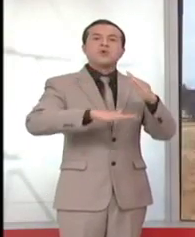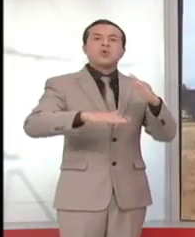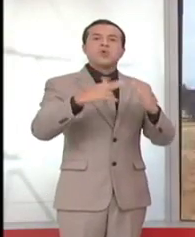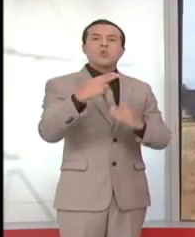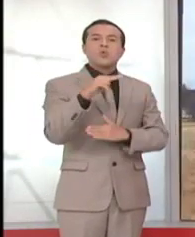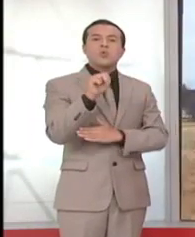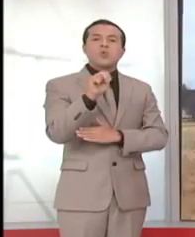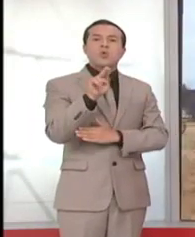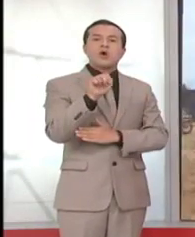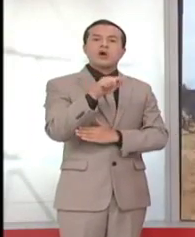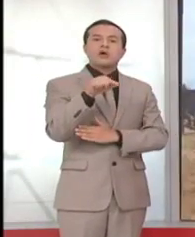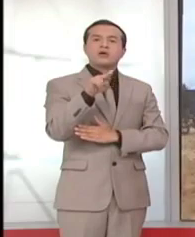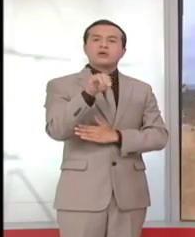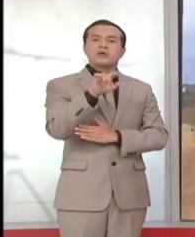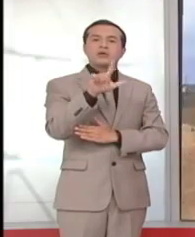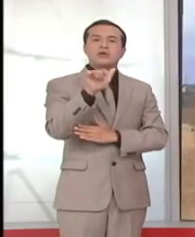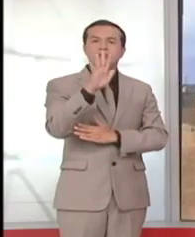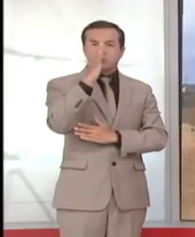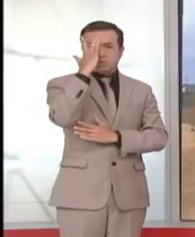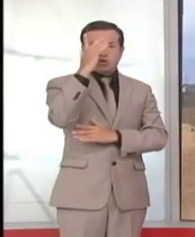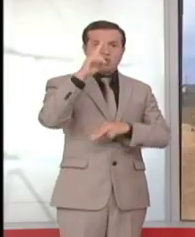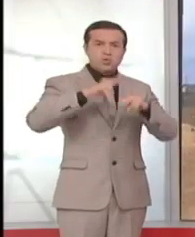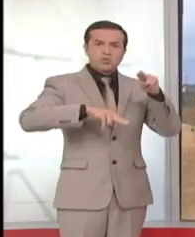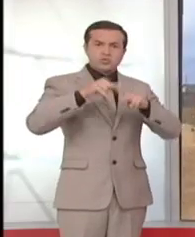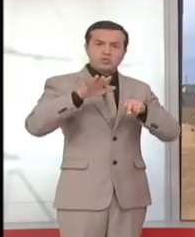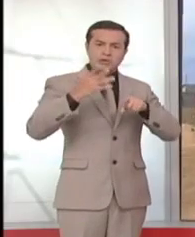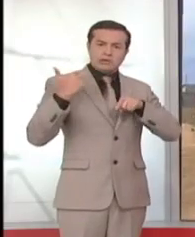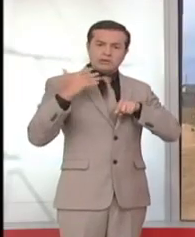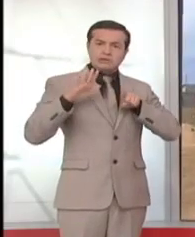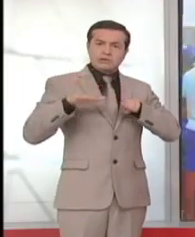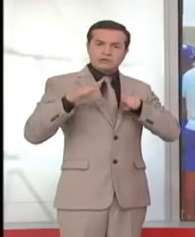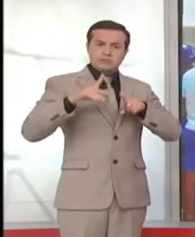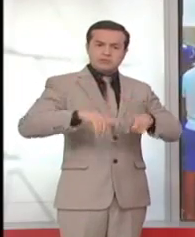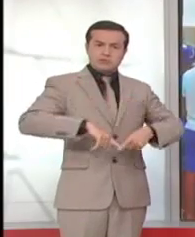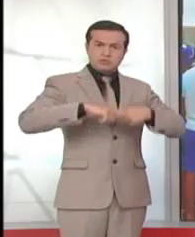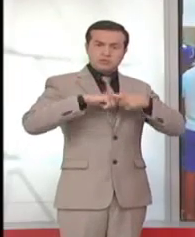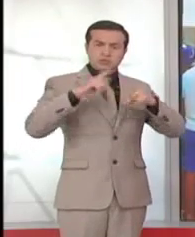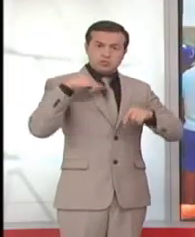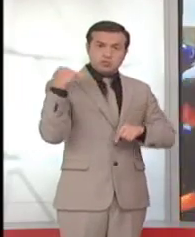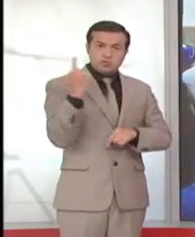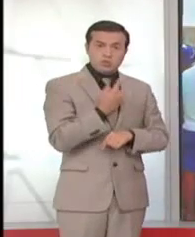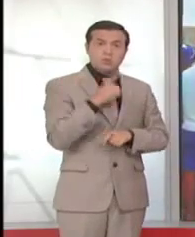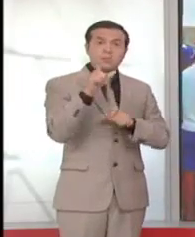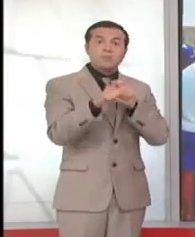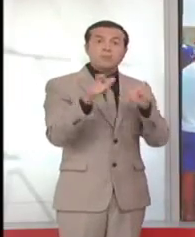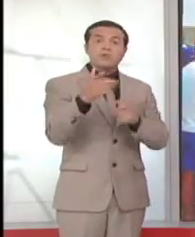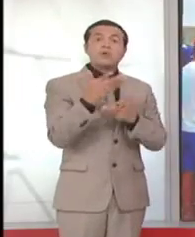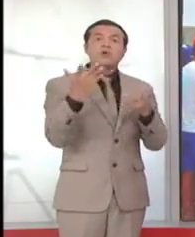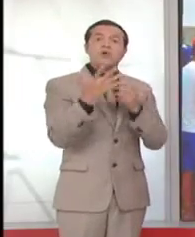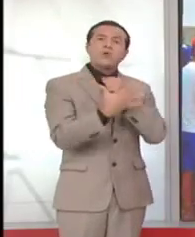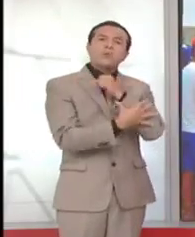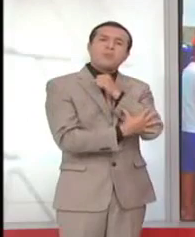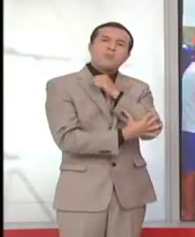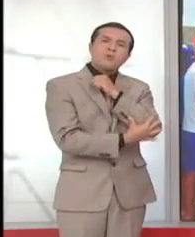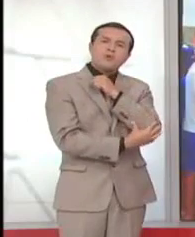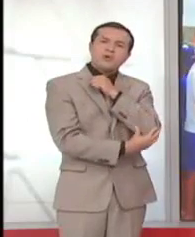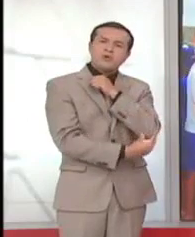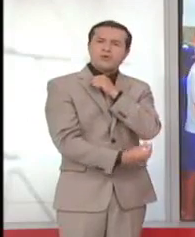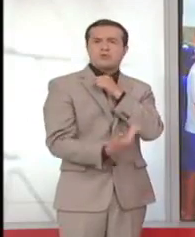mismo que está paralizado de su construcción hace seis meses. Nosotros somos una persona bien pobre que no tenemos la vivienda,